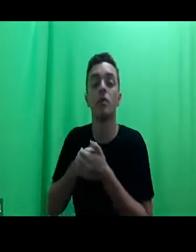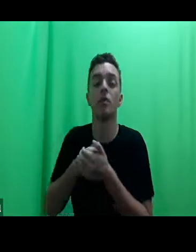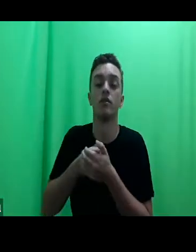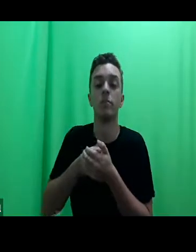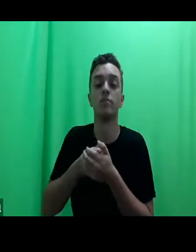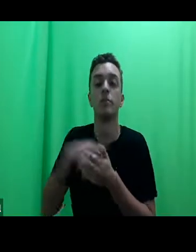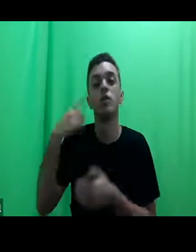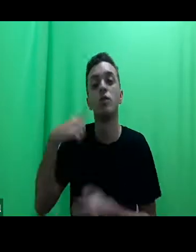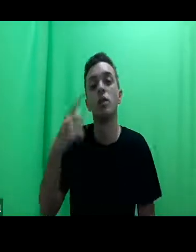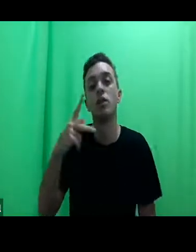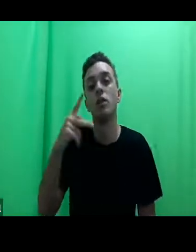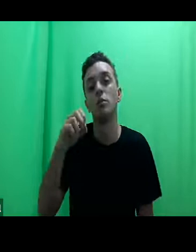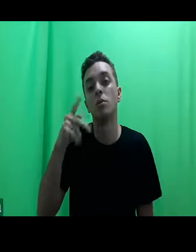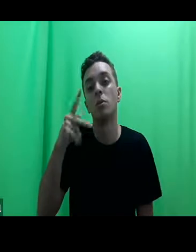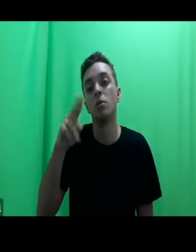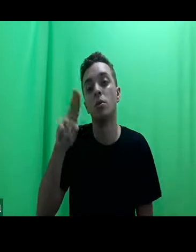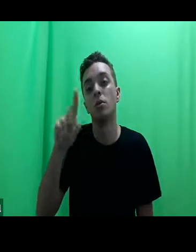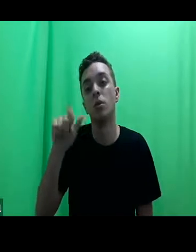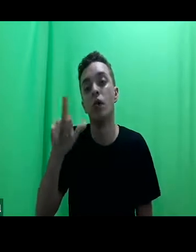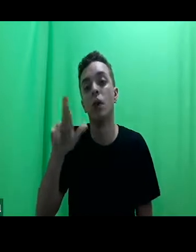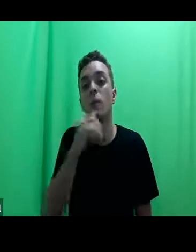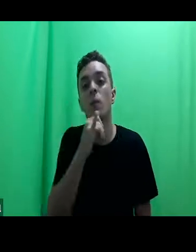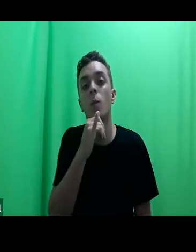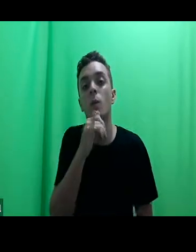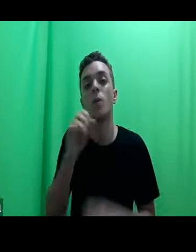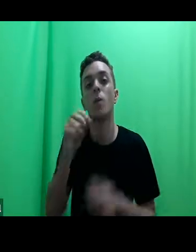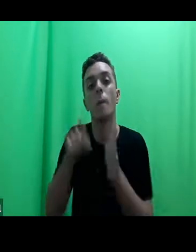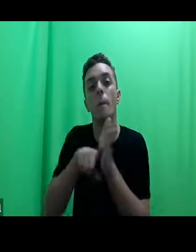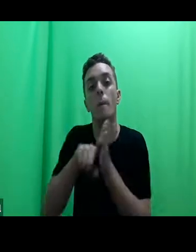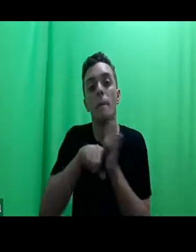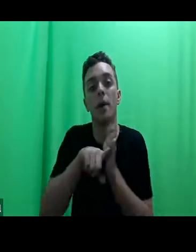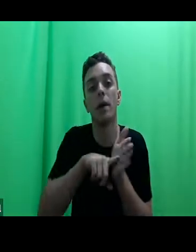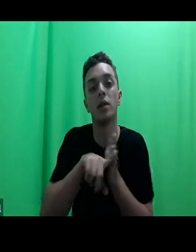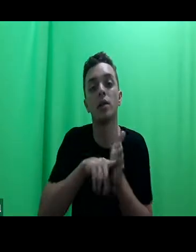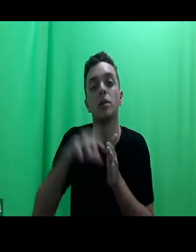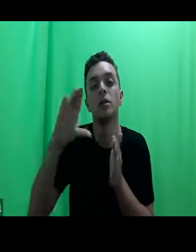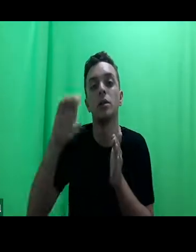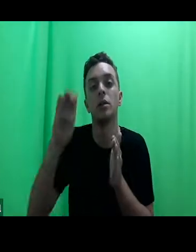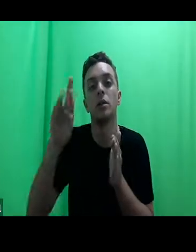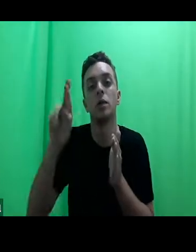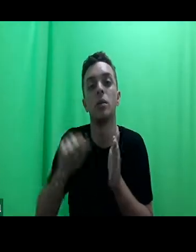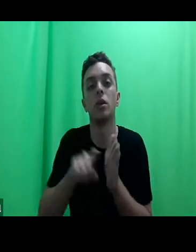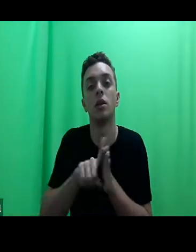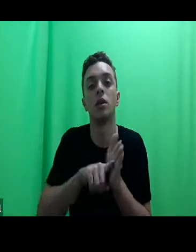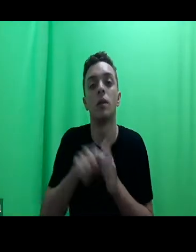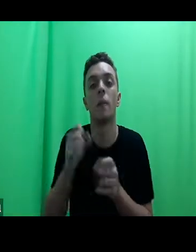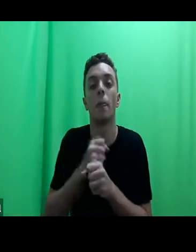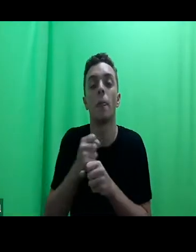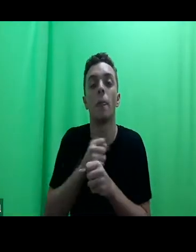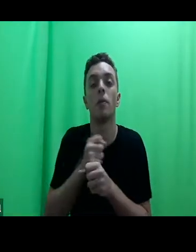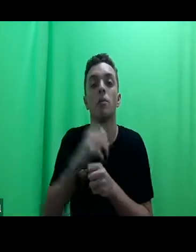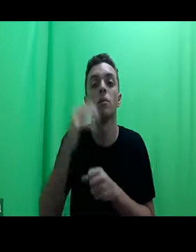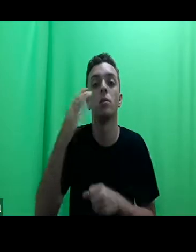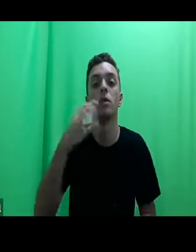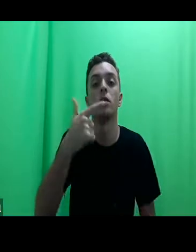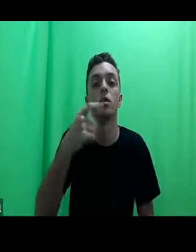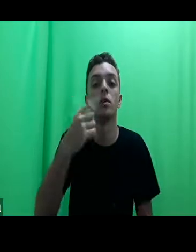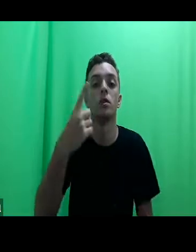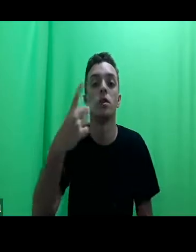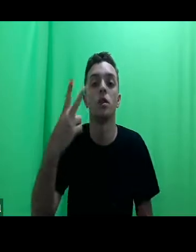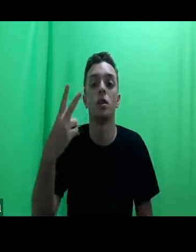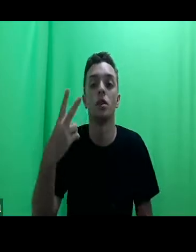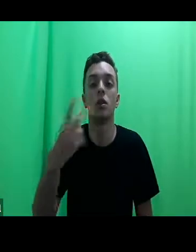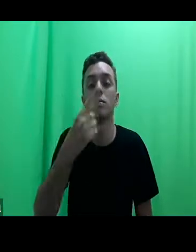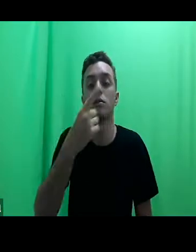Por exemplo, uma pesquisa realizada pelo SEBRAP, publicada em 2013, identifica